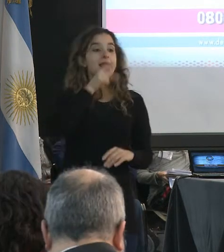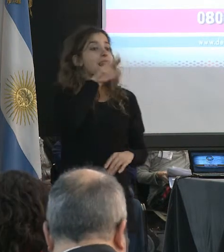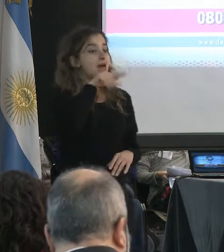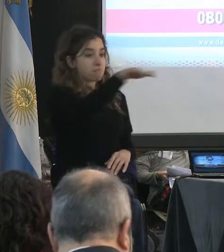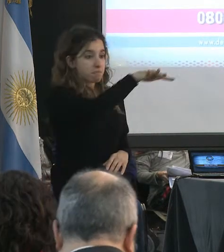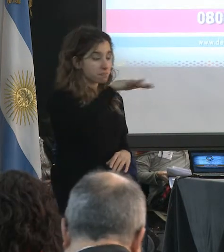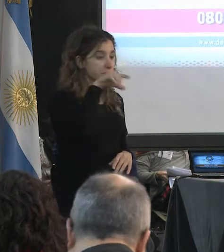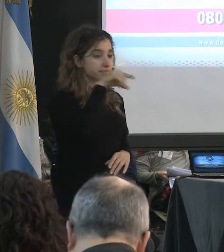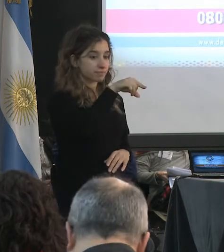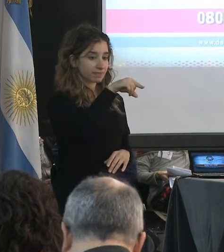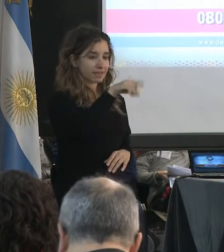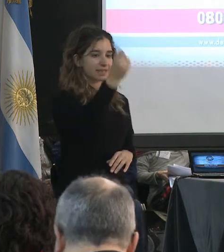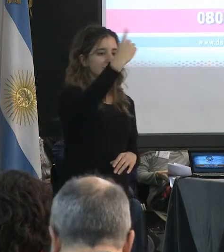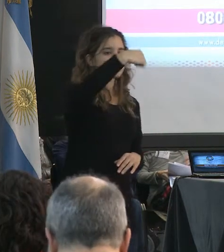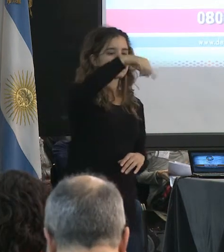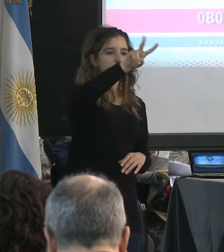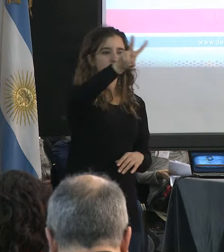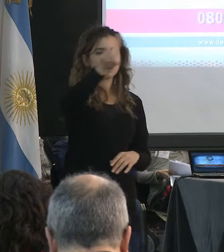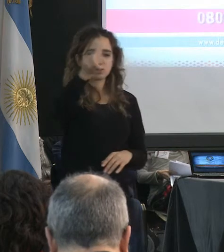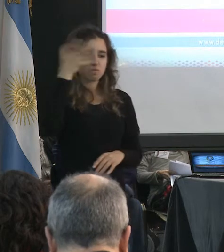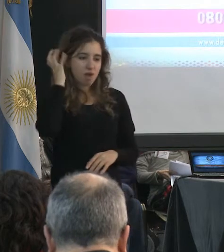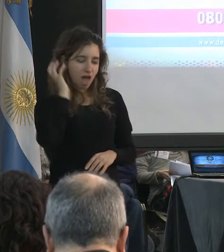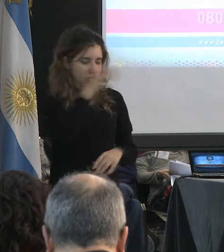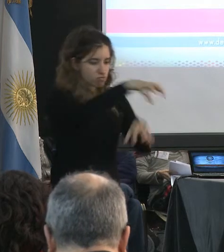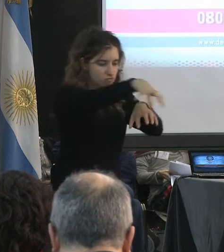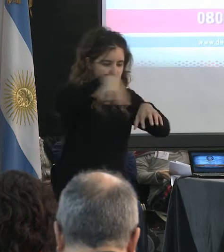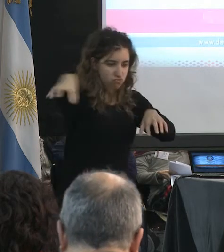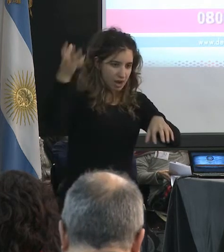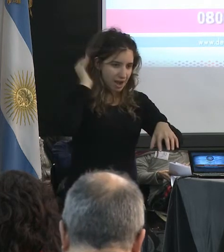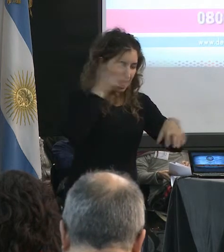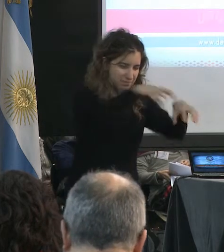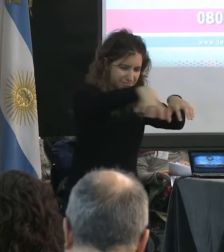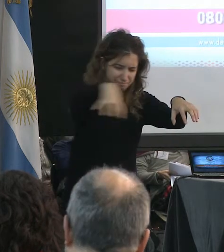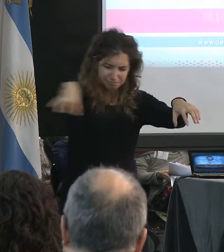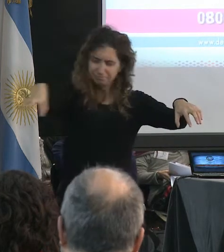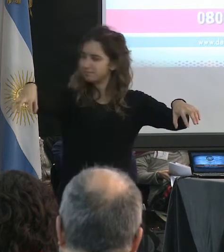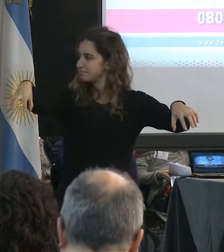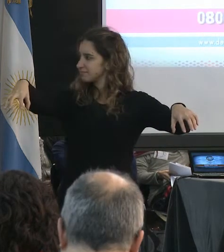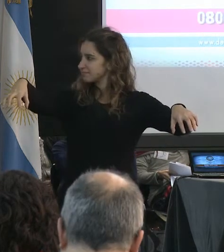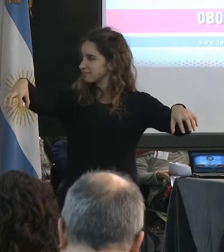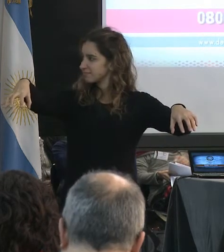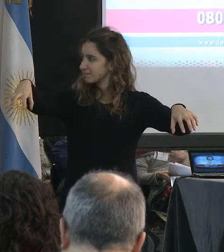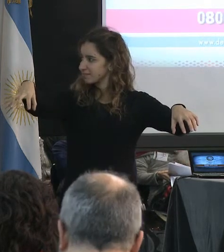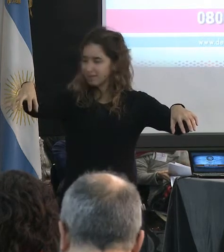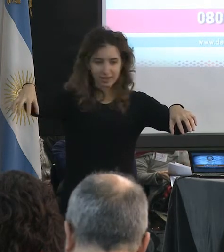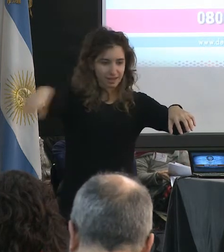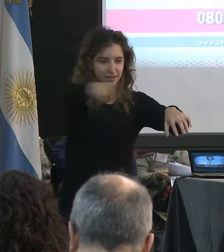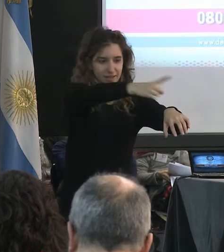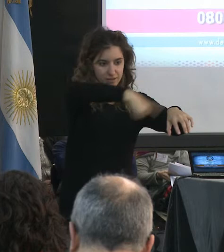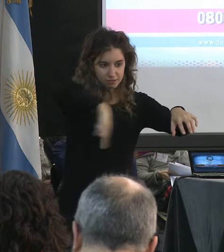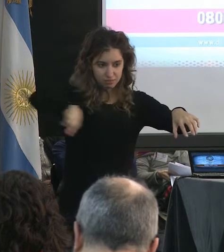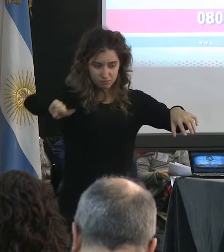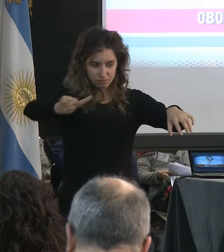hay 121 radios. 121 radios. De los cuales el ASCA